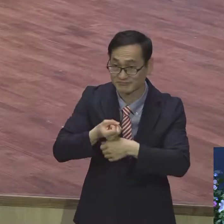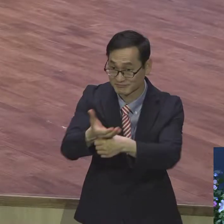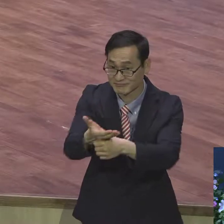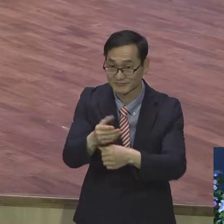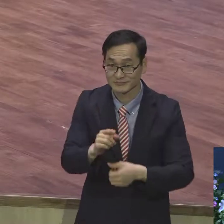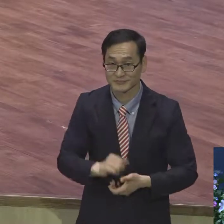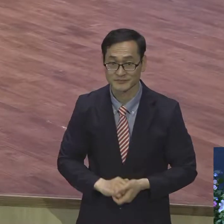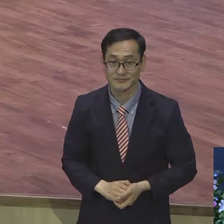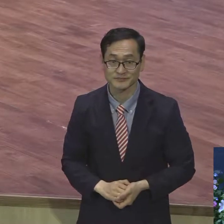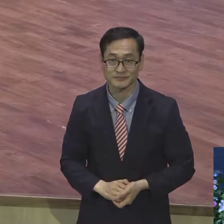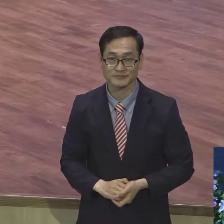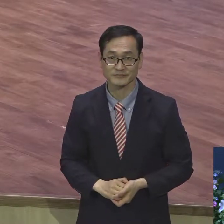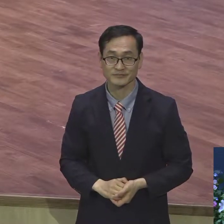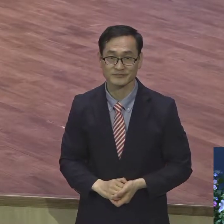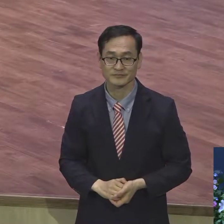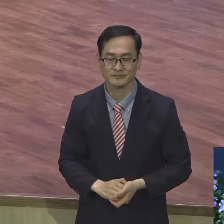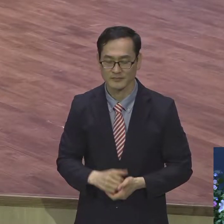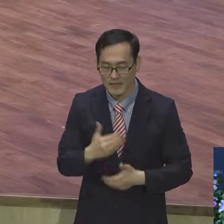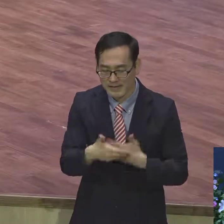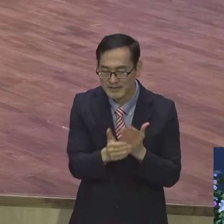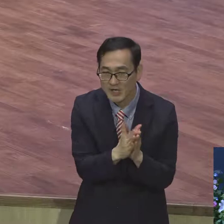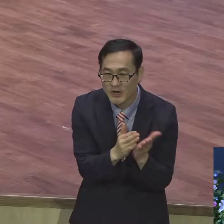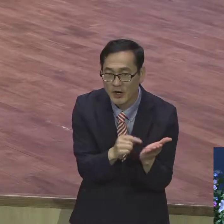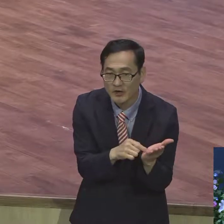목사님이 성경은 성경은 내게 필요할 때